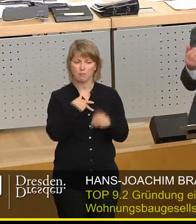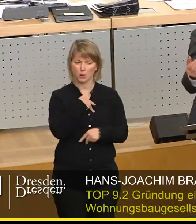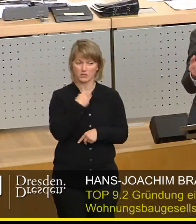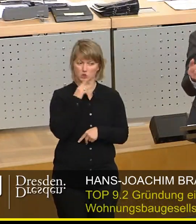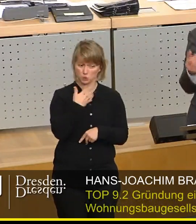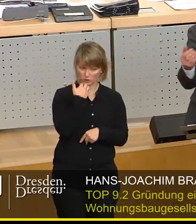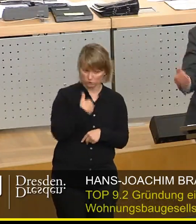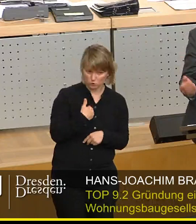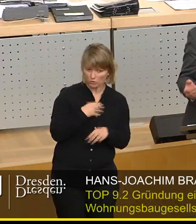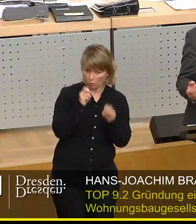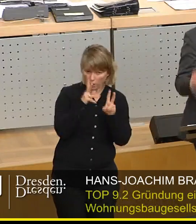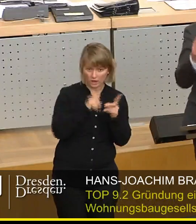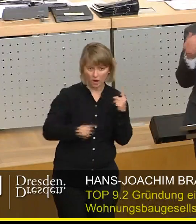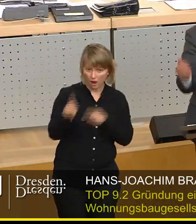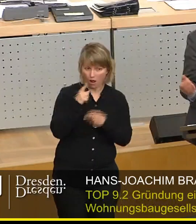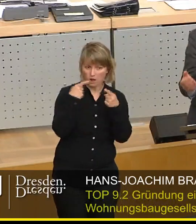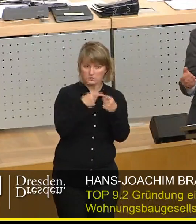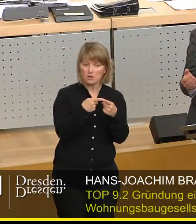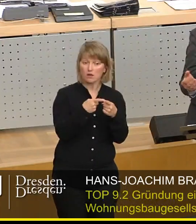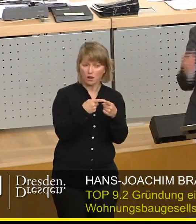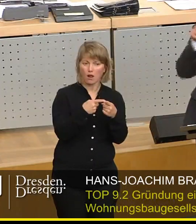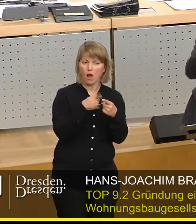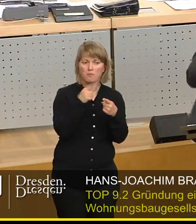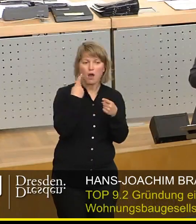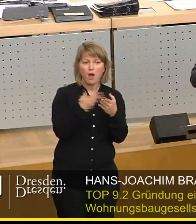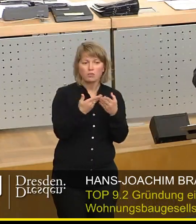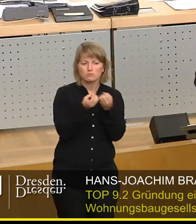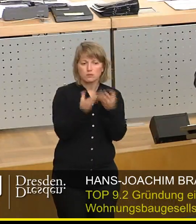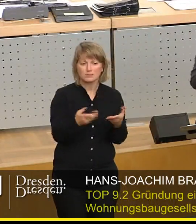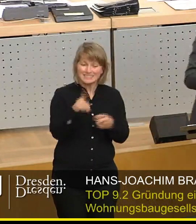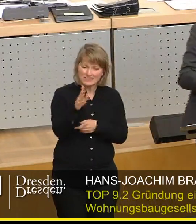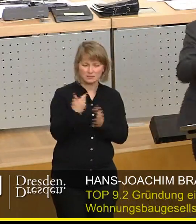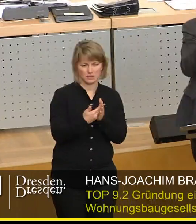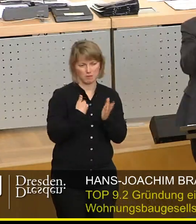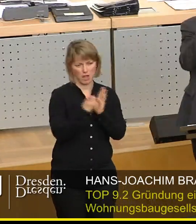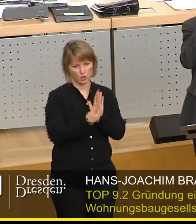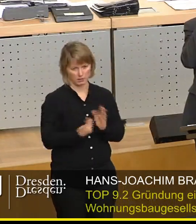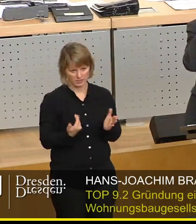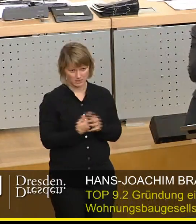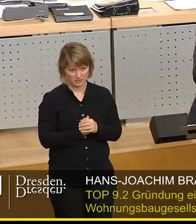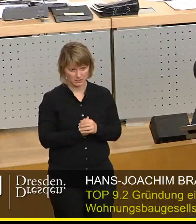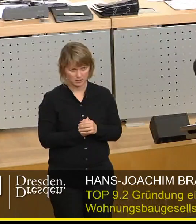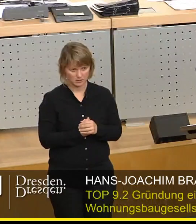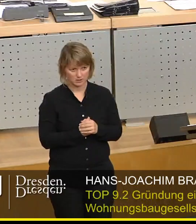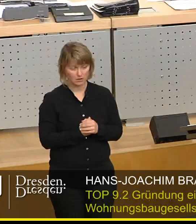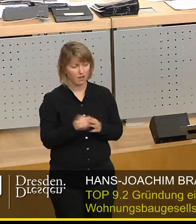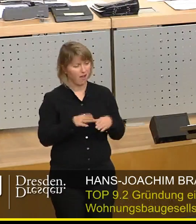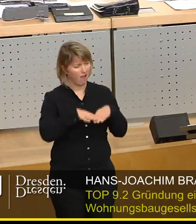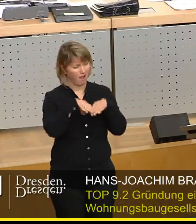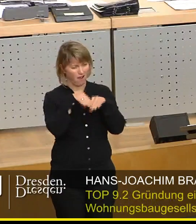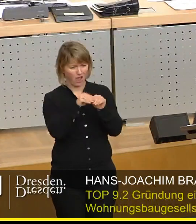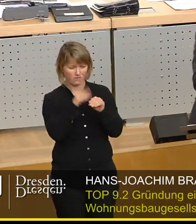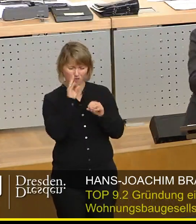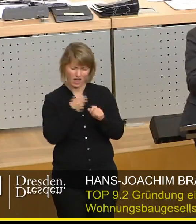was wir, denke ich, sozialpolitisch alle wollen, verpufft. Und das ist unsere Argumentation. Sie nehmen einen irrsinnigen Batzen